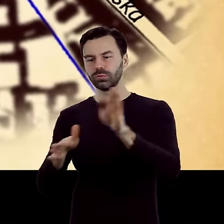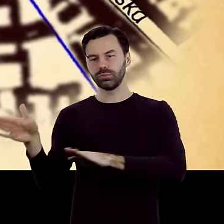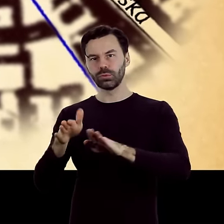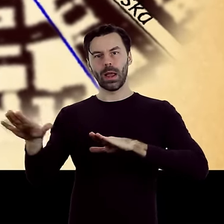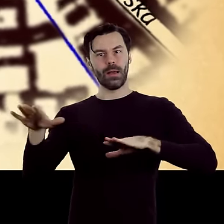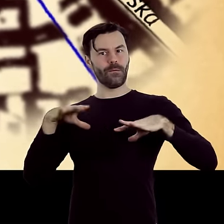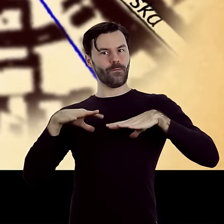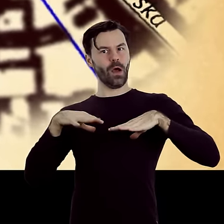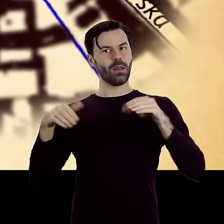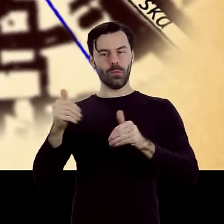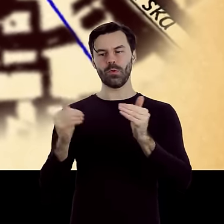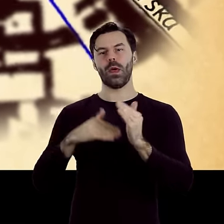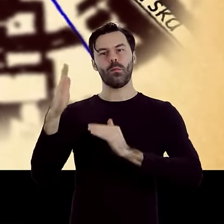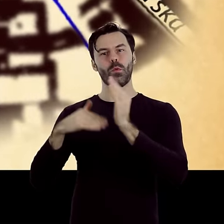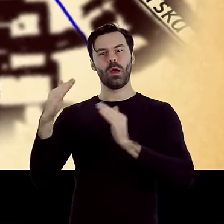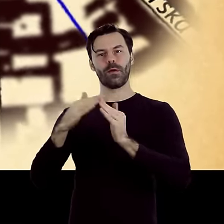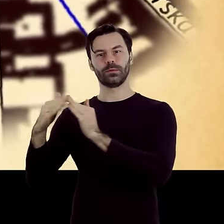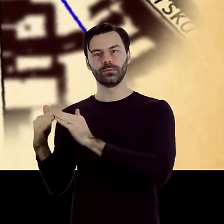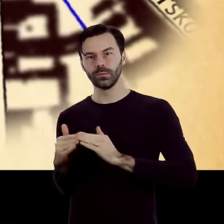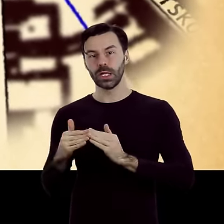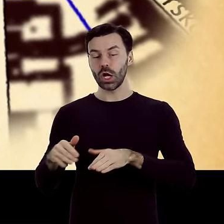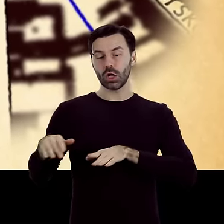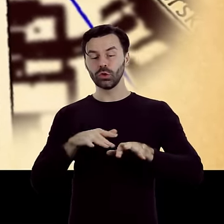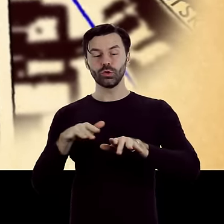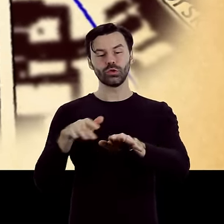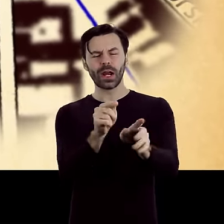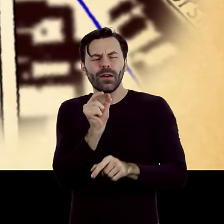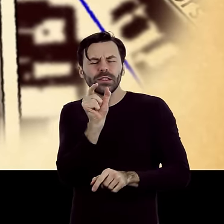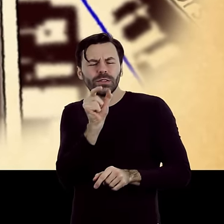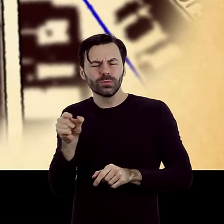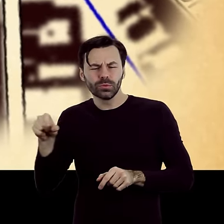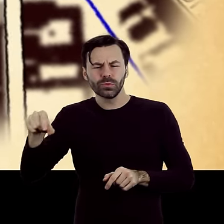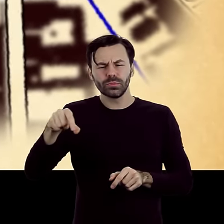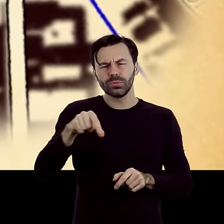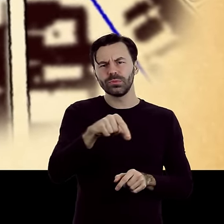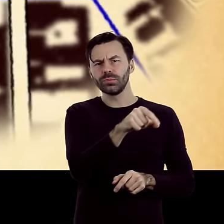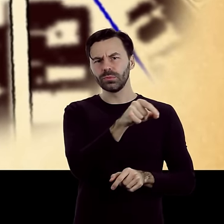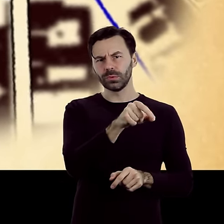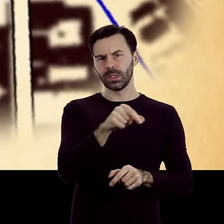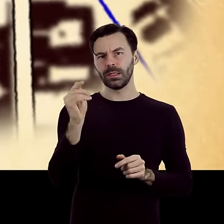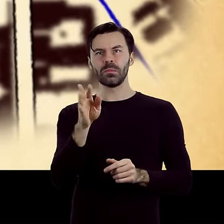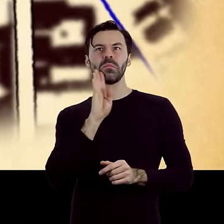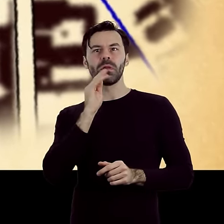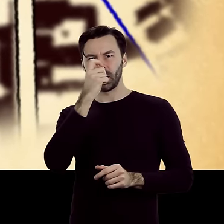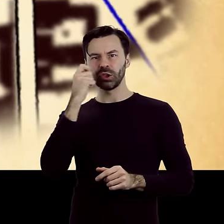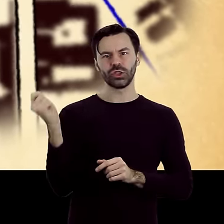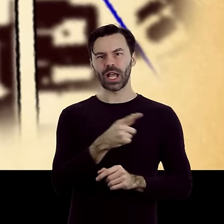na załudowę. Rzeczka Łódka w wąskim, otwartym kanale coraz bardziej zmieniała się w ściek. Dlatego w